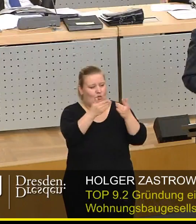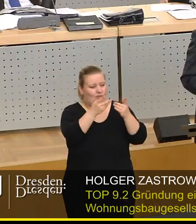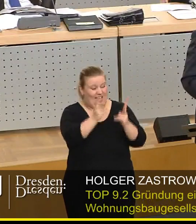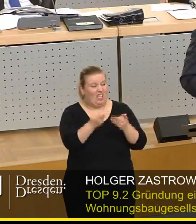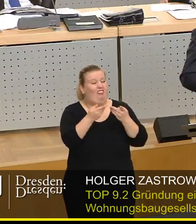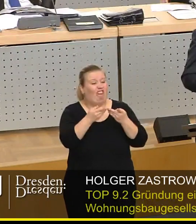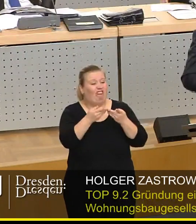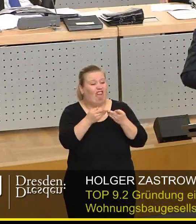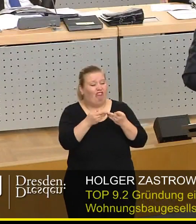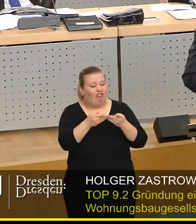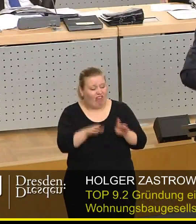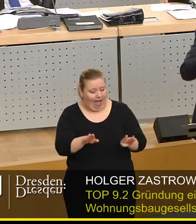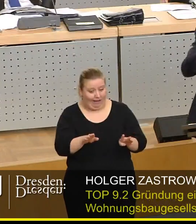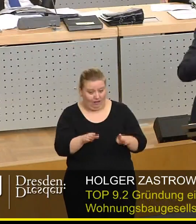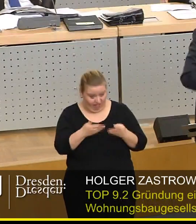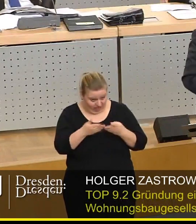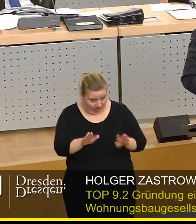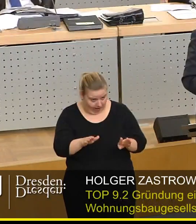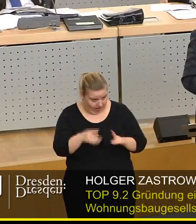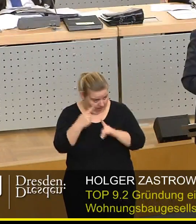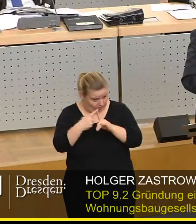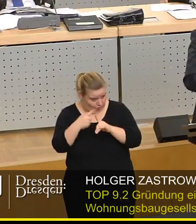Frei Nochmal die hatten wir frei. Sie kennen